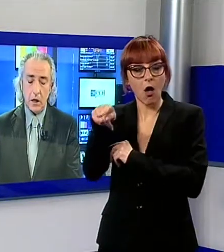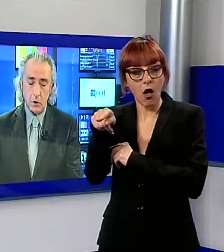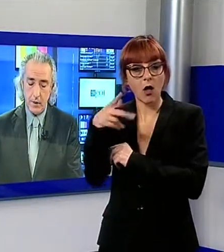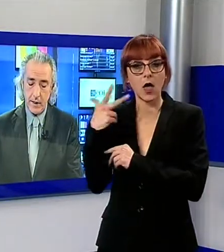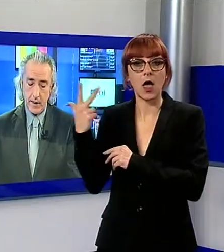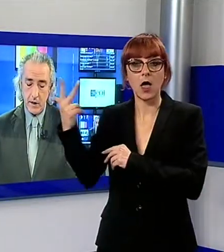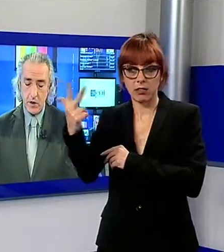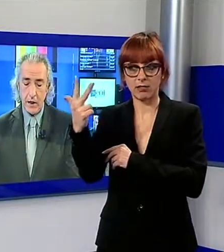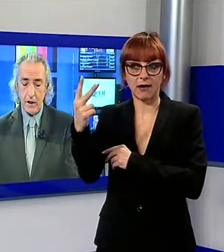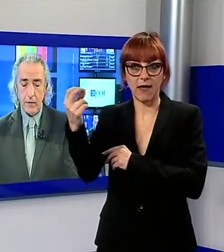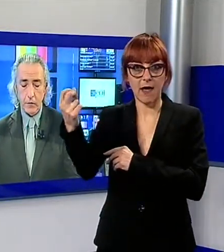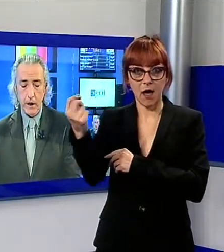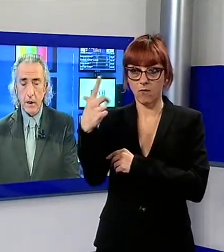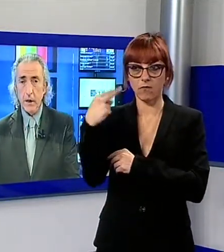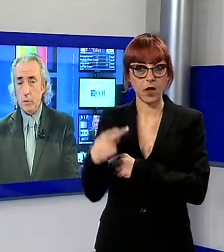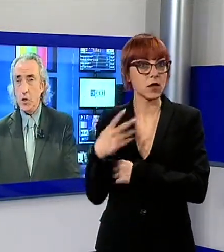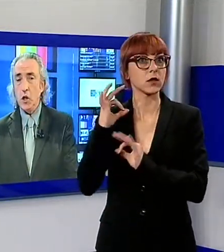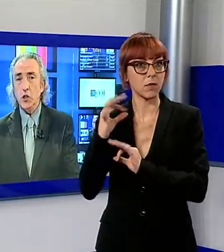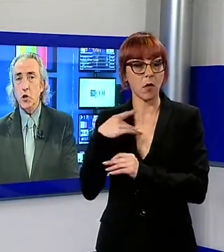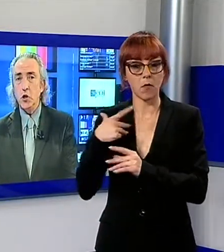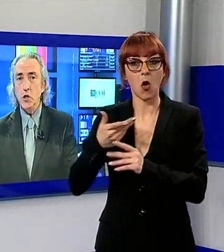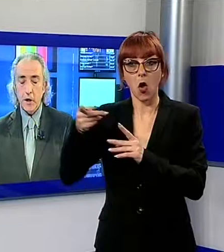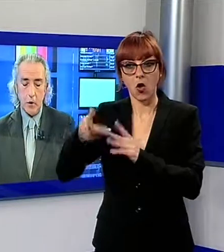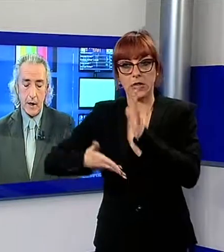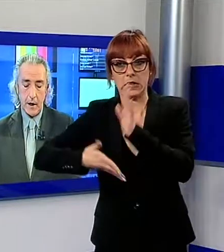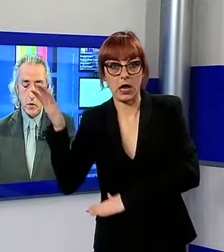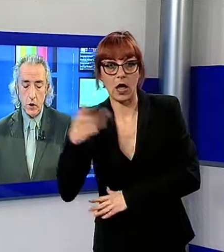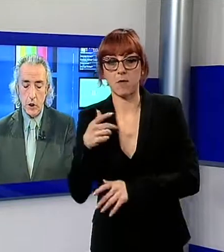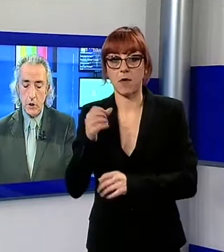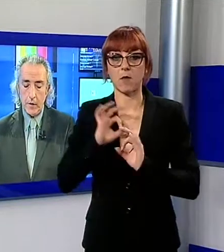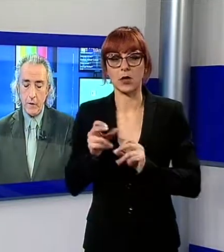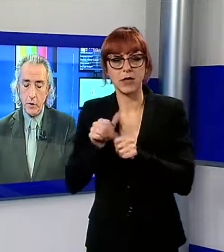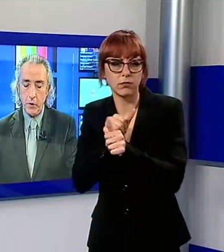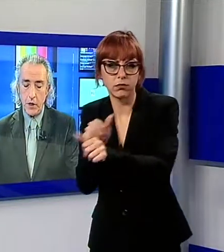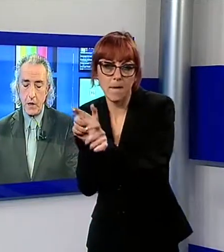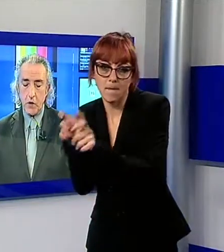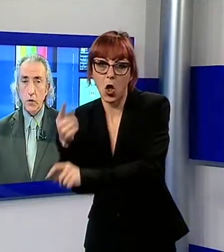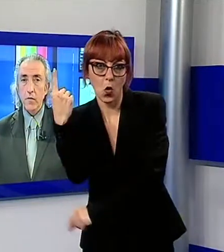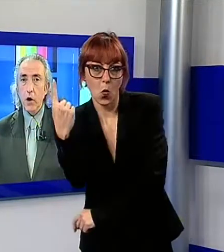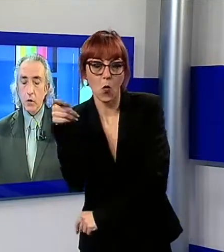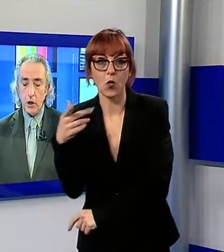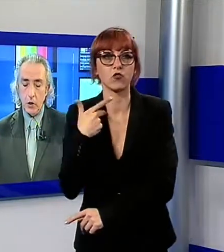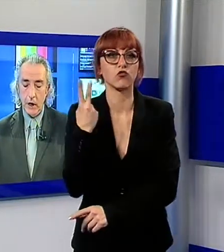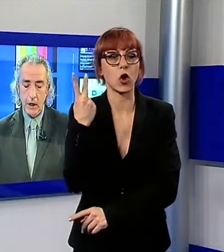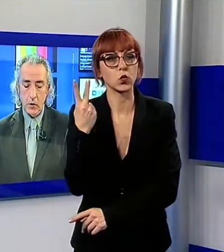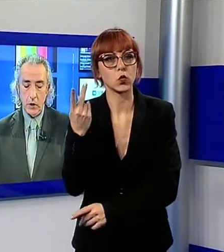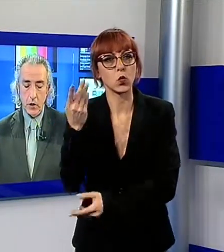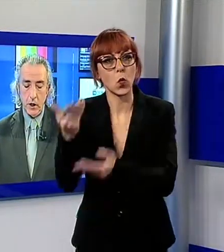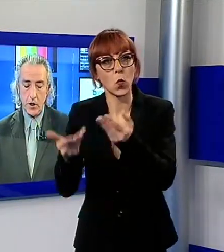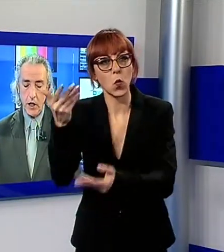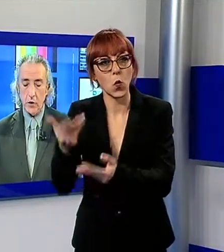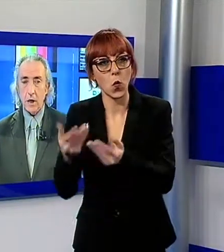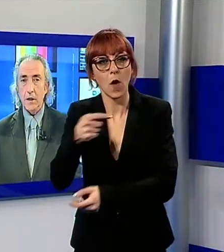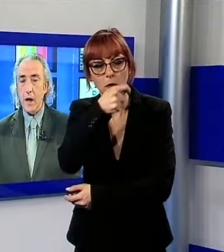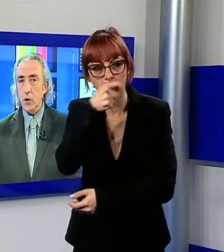accorti della loro presenza e si sono dati alla fuga. I poliziotti sono riusciti a bloccarne uno, trovandolo in possesso di due involucri di cocaina e uno di